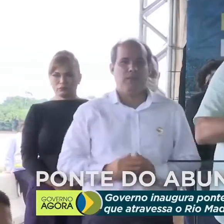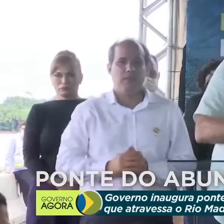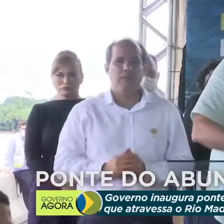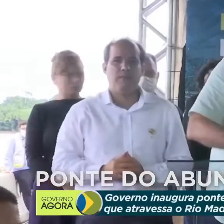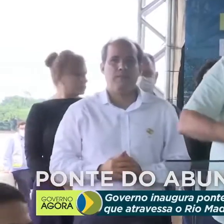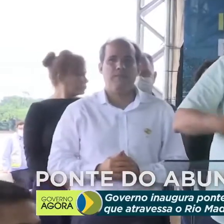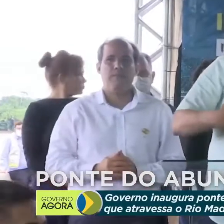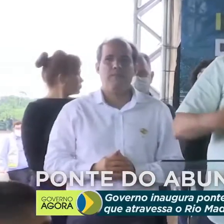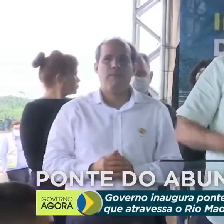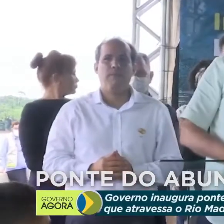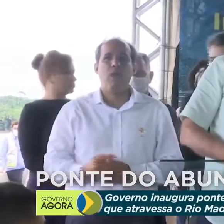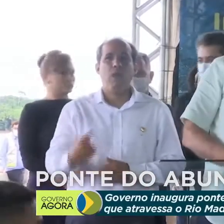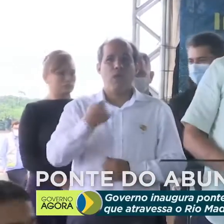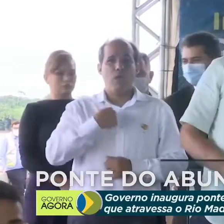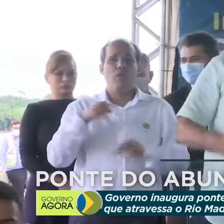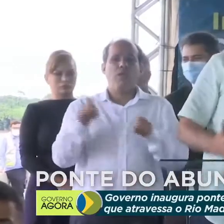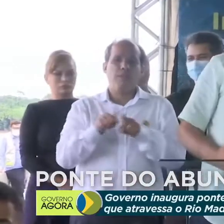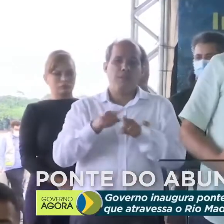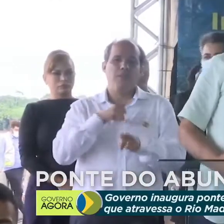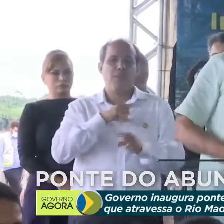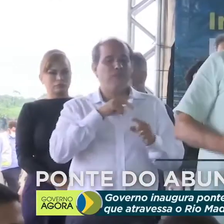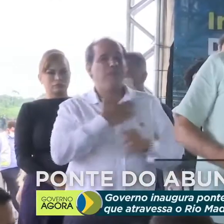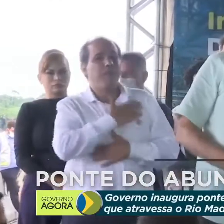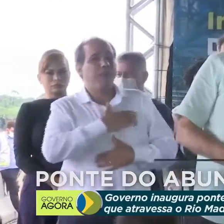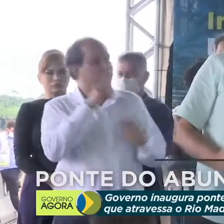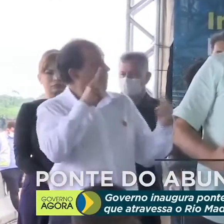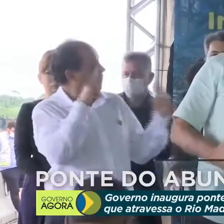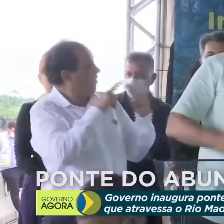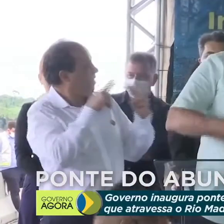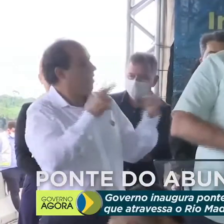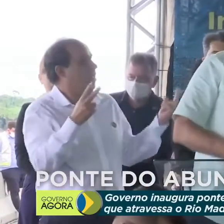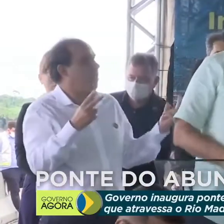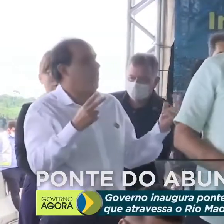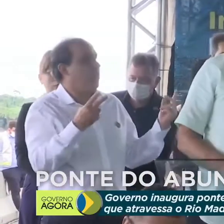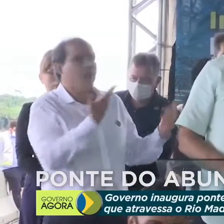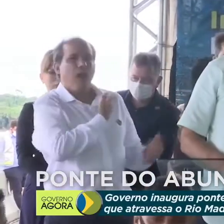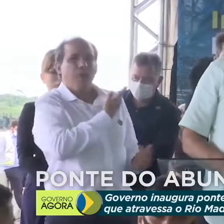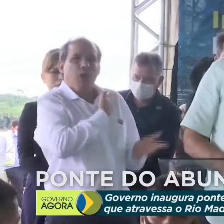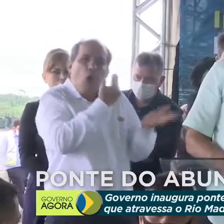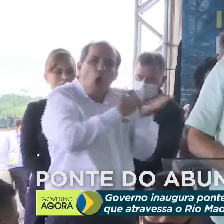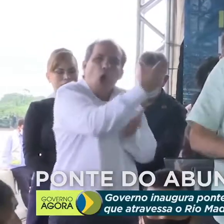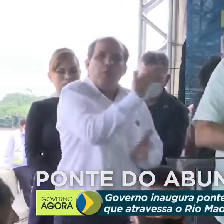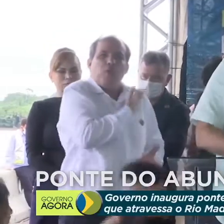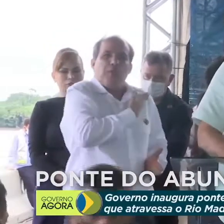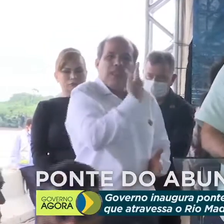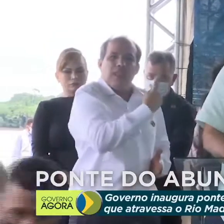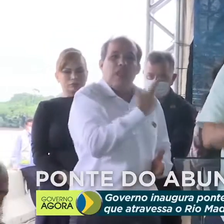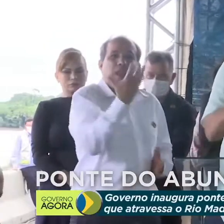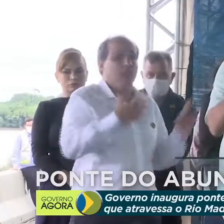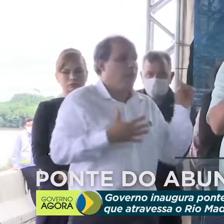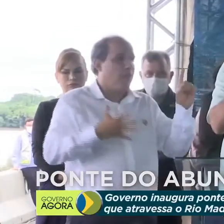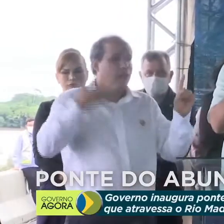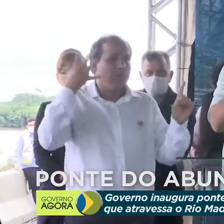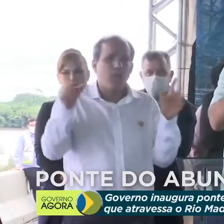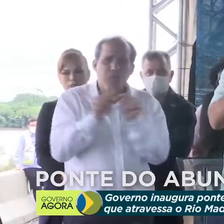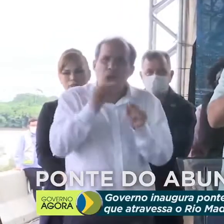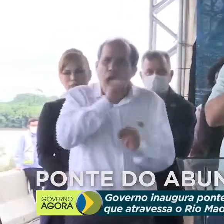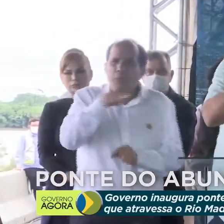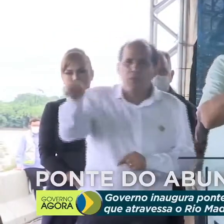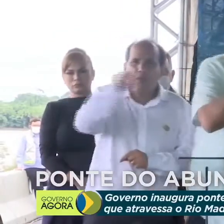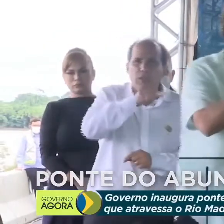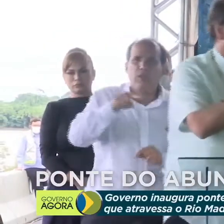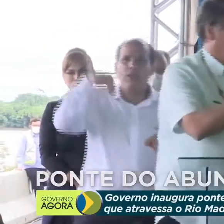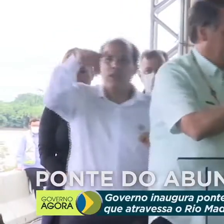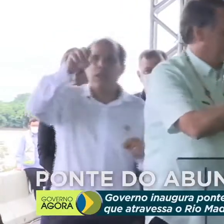que eu estou tendo o prazer de usufruir da amizade dele. Queria falar um pouquinho com vocês, Nelson